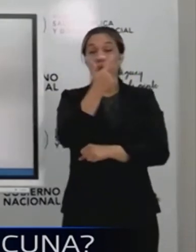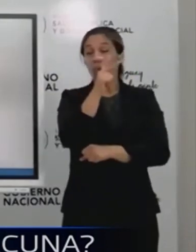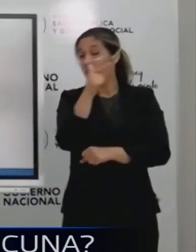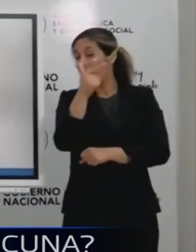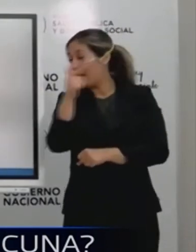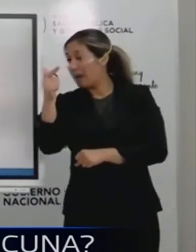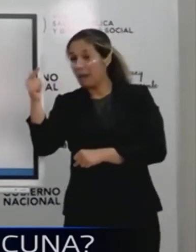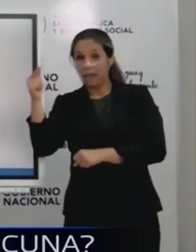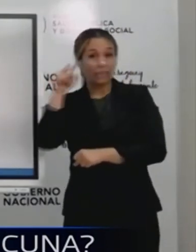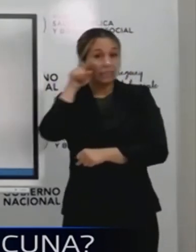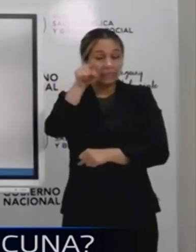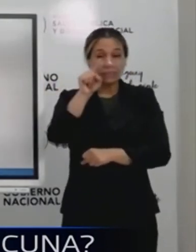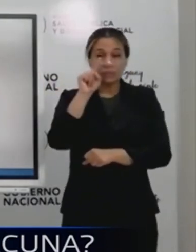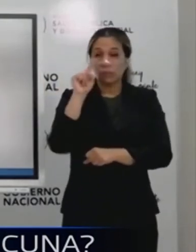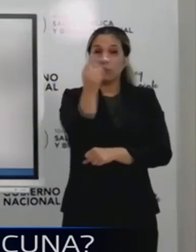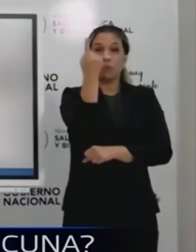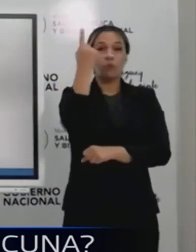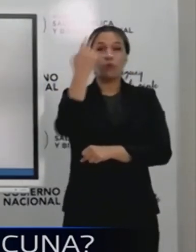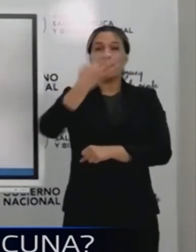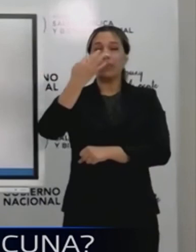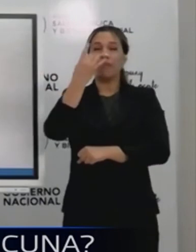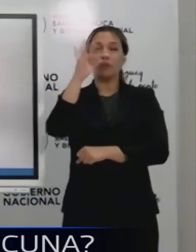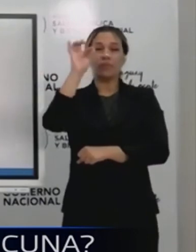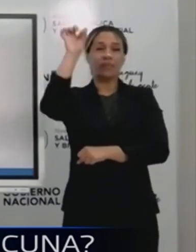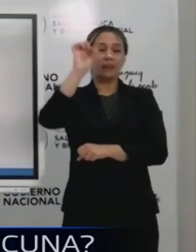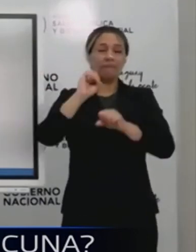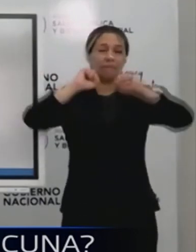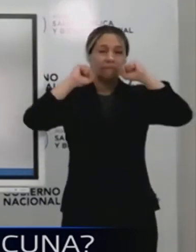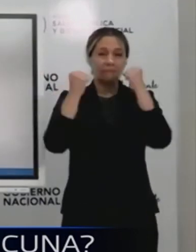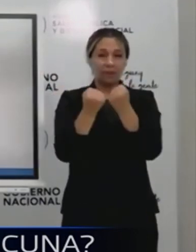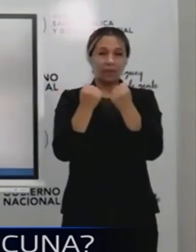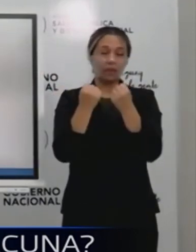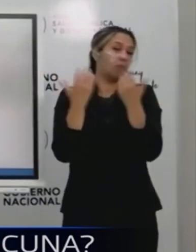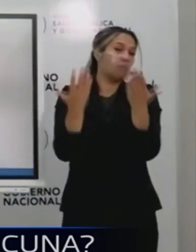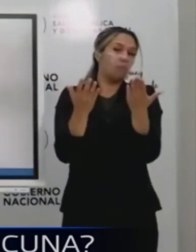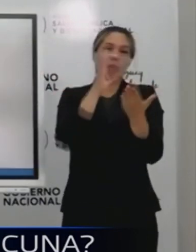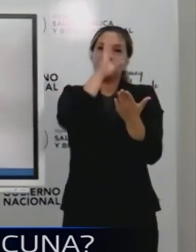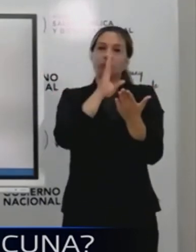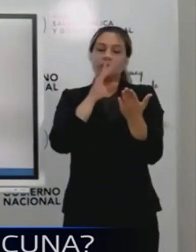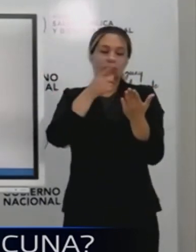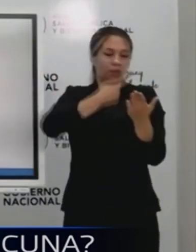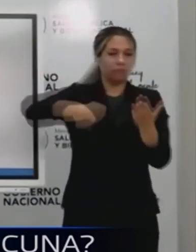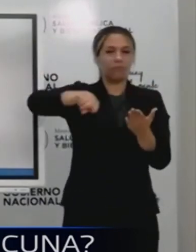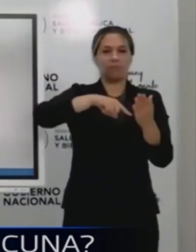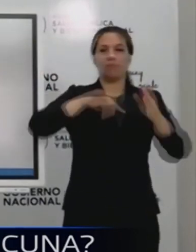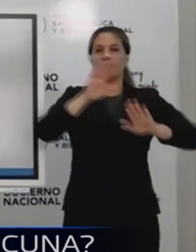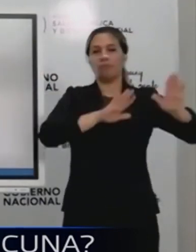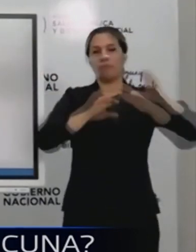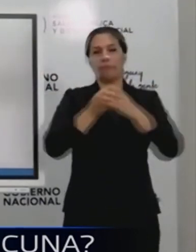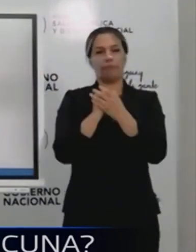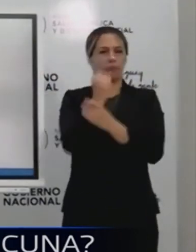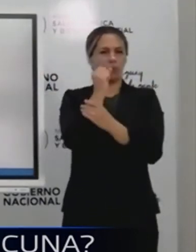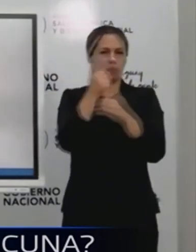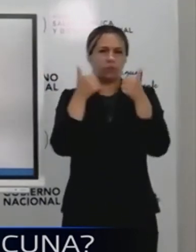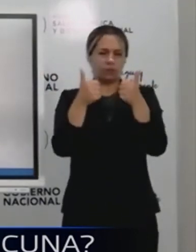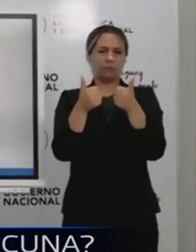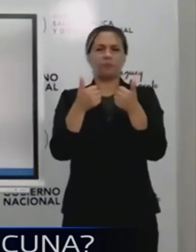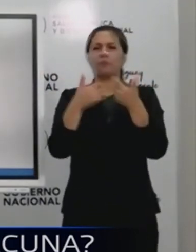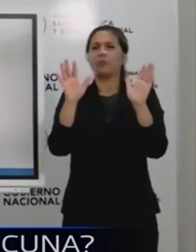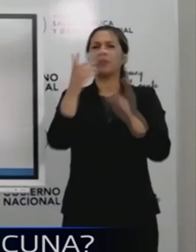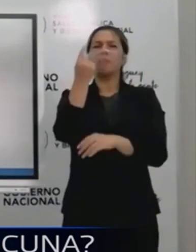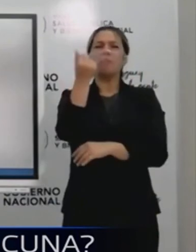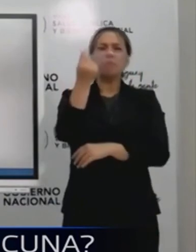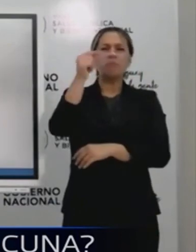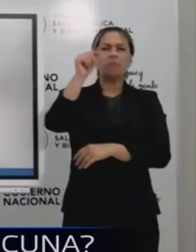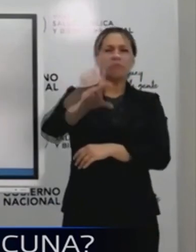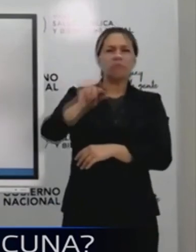es una que se tiene que mantener a menos 70, menos 80, pues se van a hacer las medidas necesarias. Entonces, lo último sería el precio. El precio